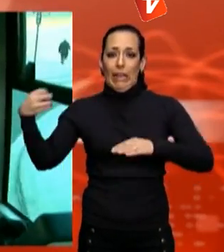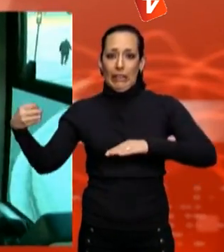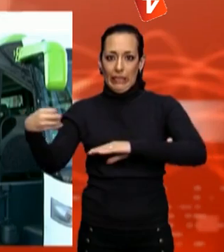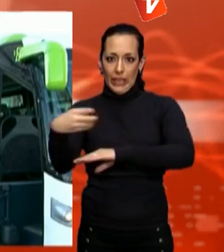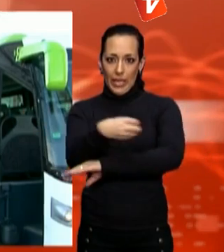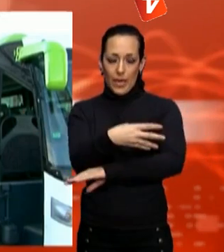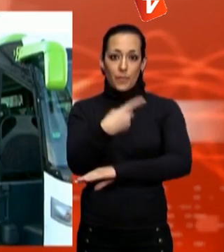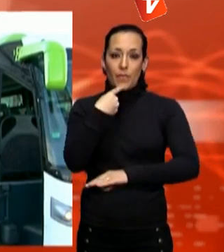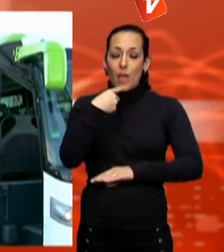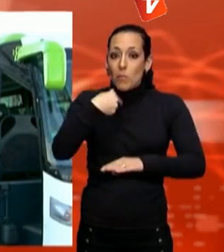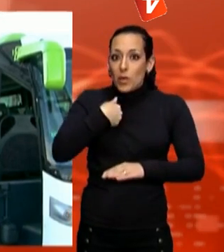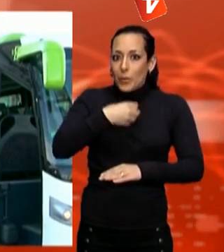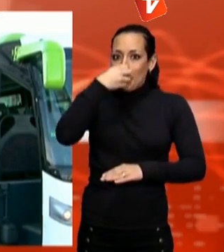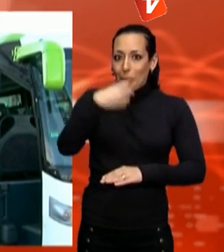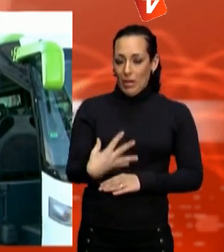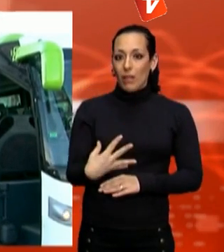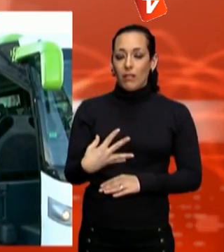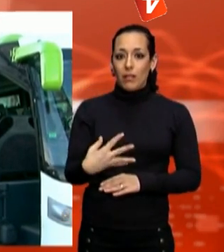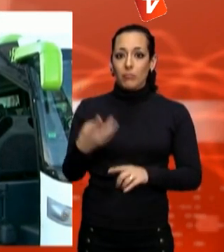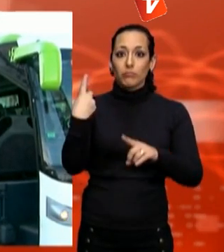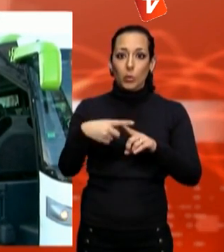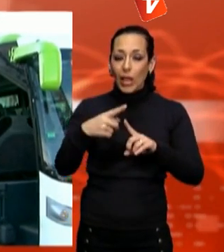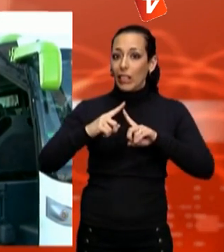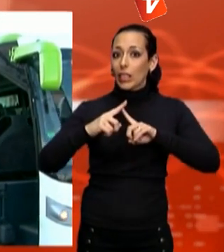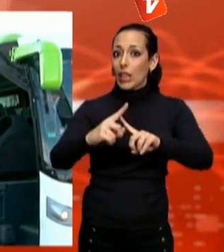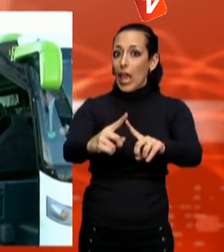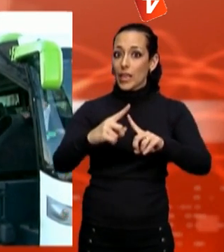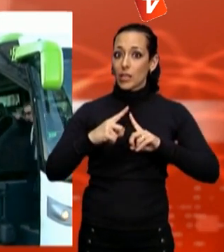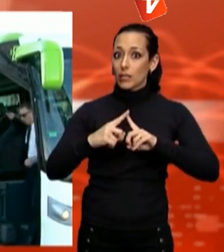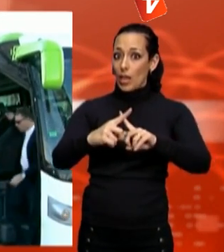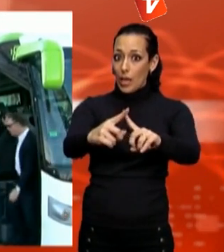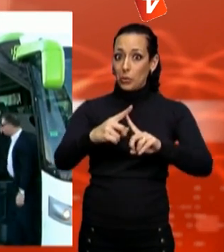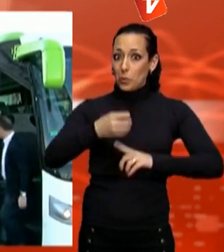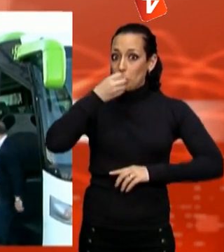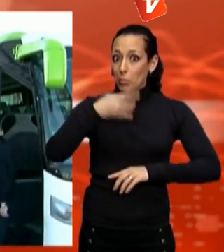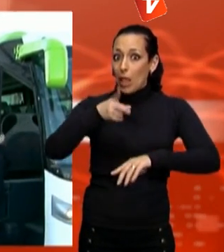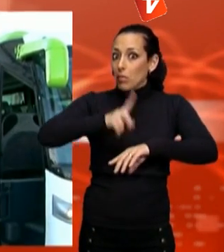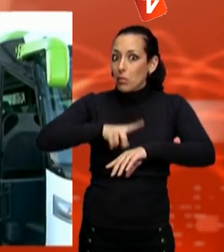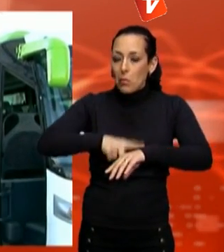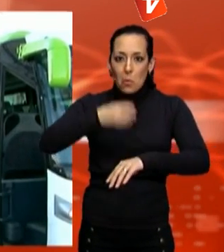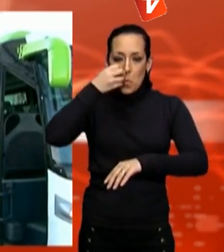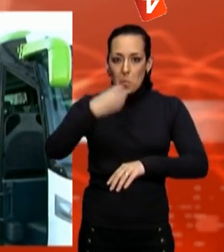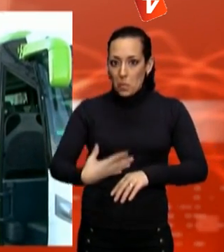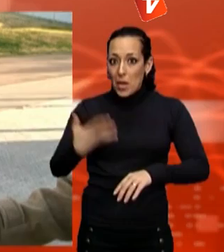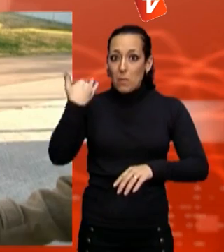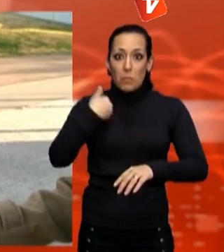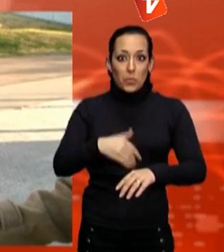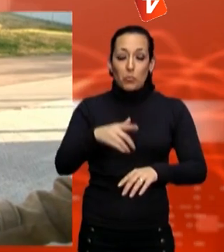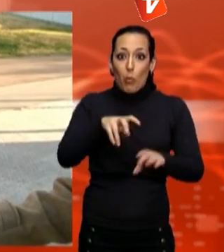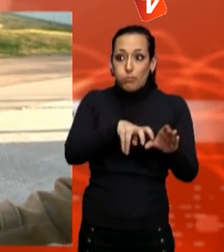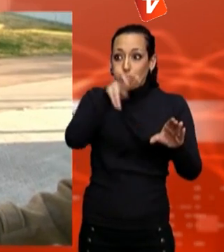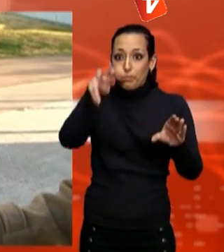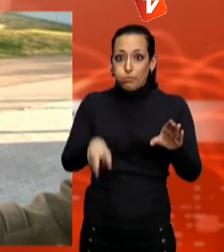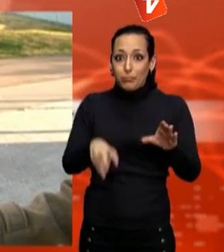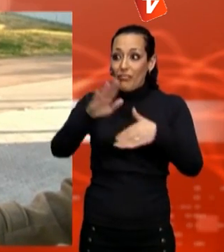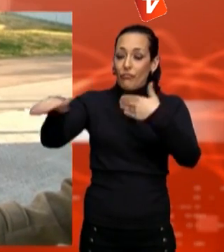Pel temps, pel trajecte i perquè no haig d'agafar el cotxe, que em deixa res a 10 minuts de la feina. Doncs que no va